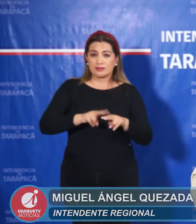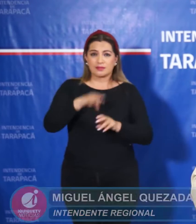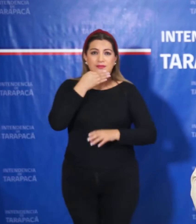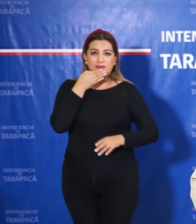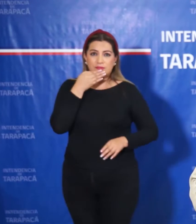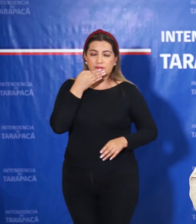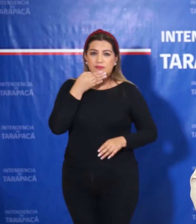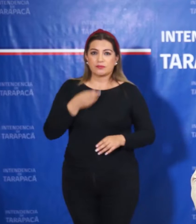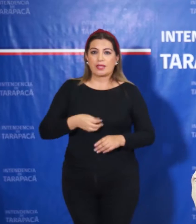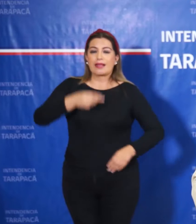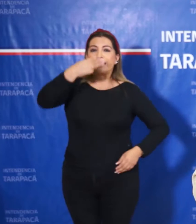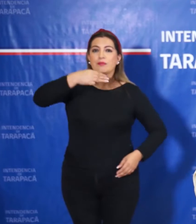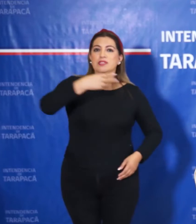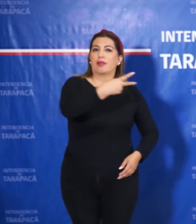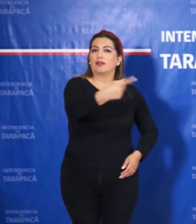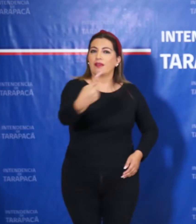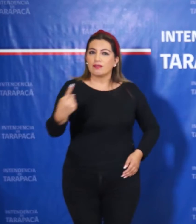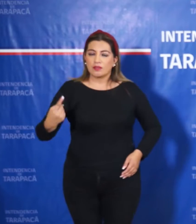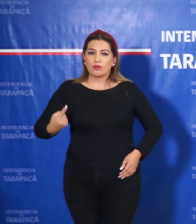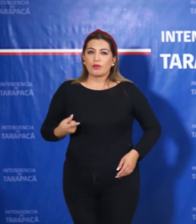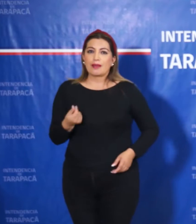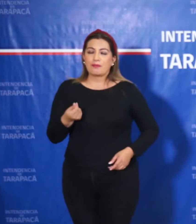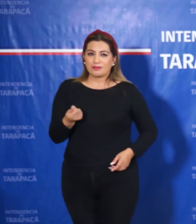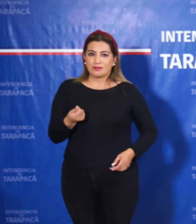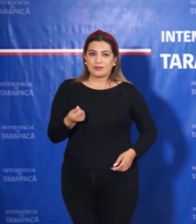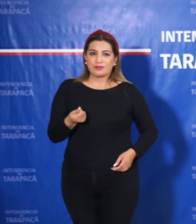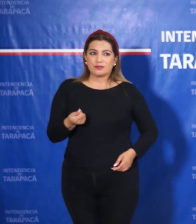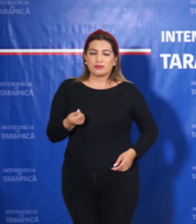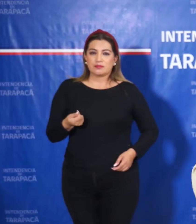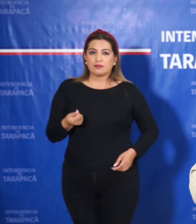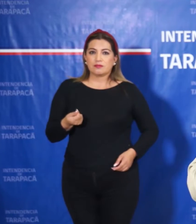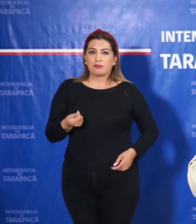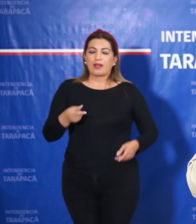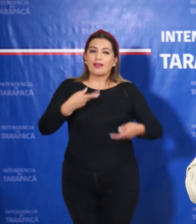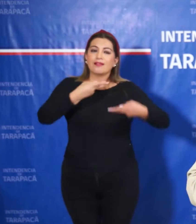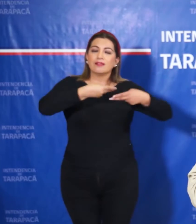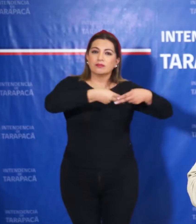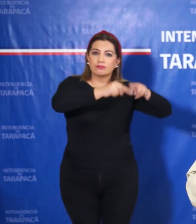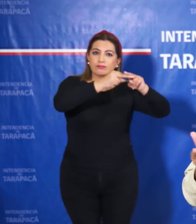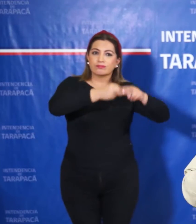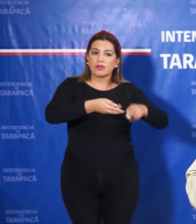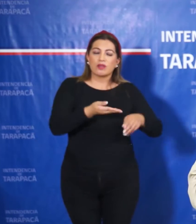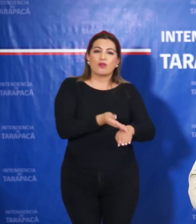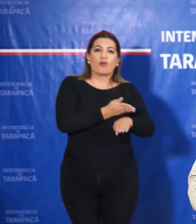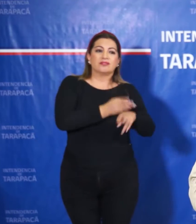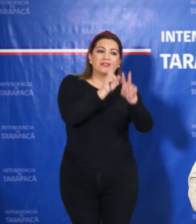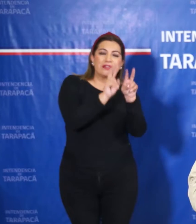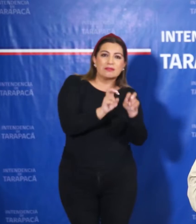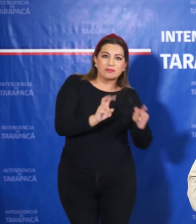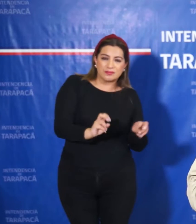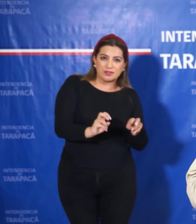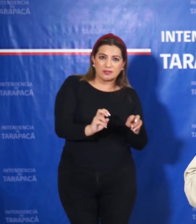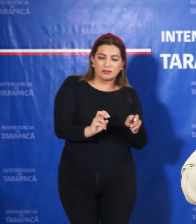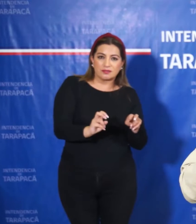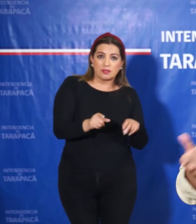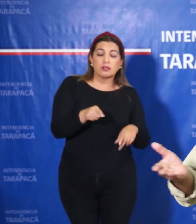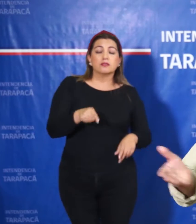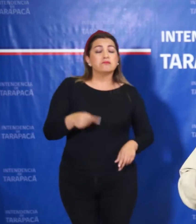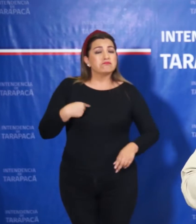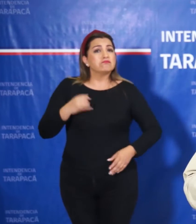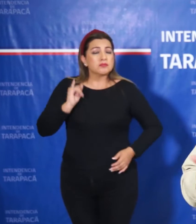los municipios en torno a estos dineros para que vaya a infraestructura o estudios que se requieran. Por lo tanto,